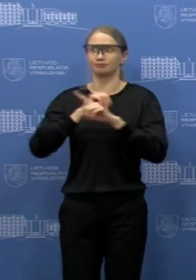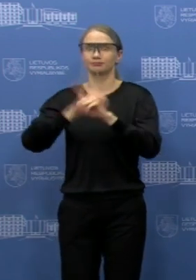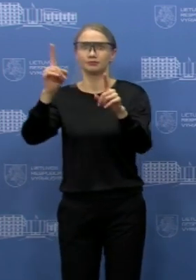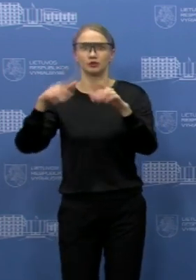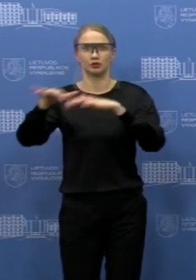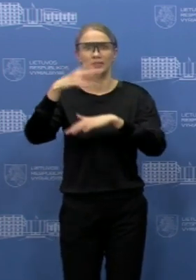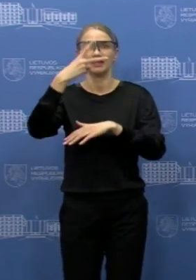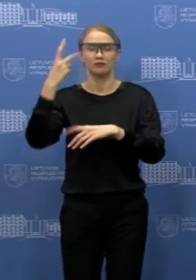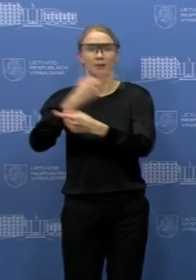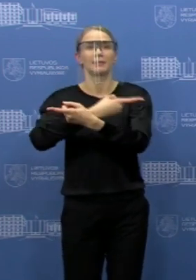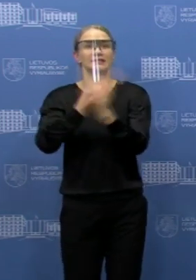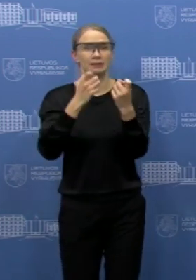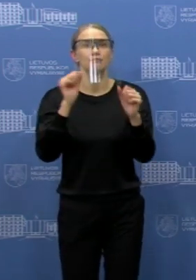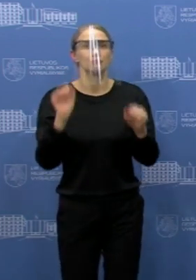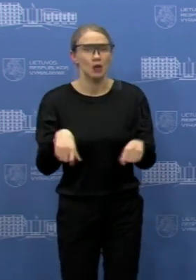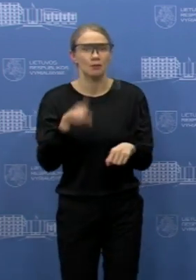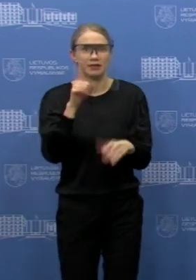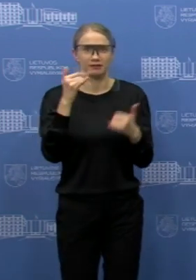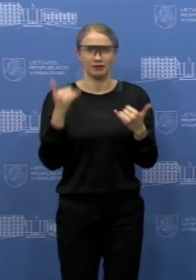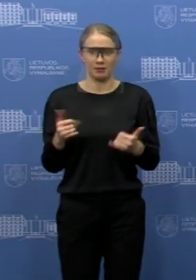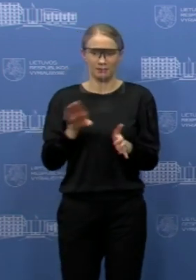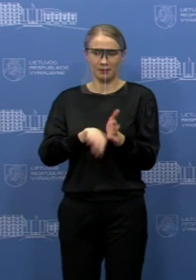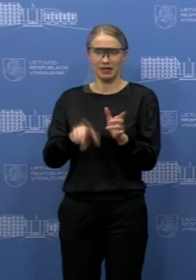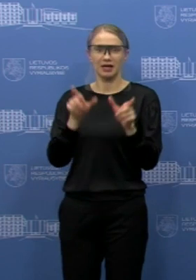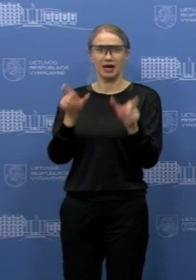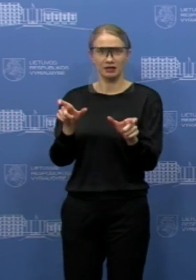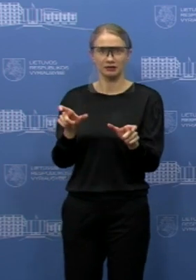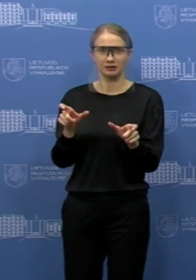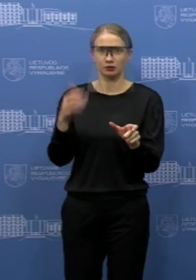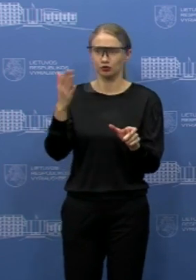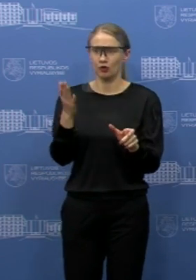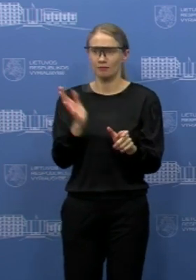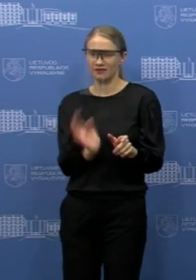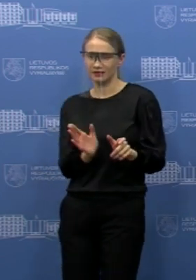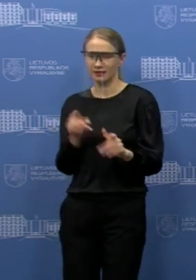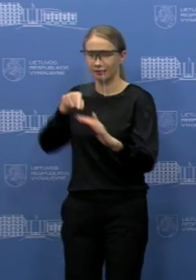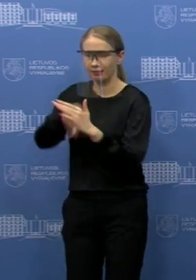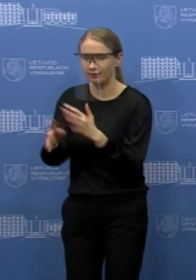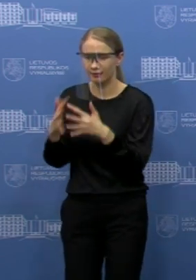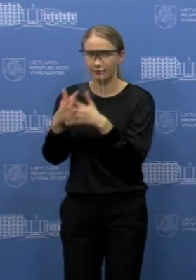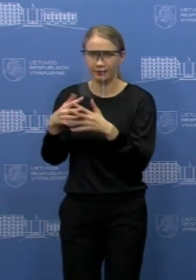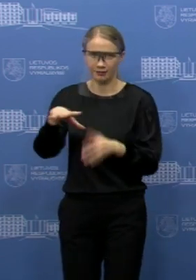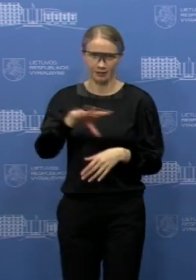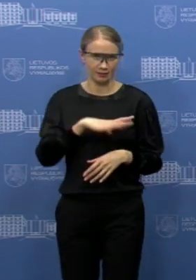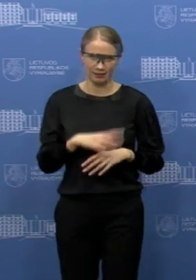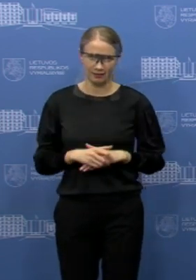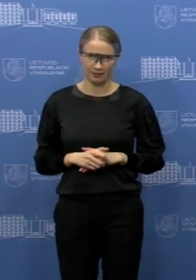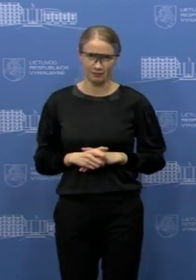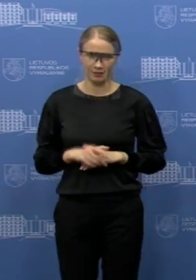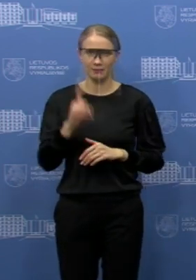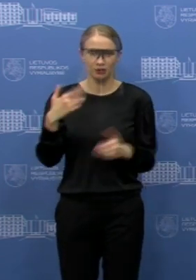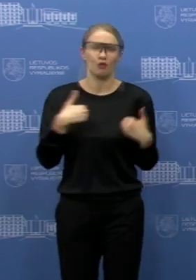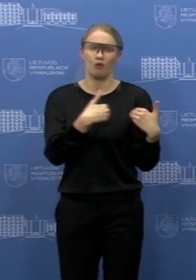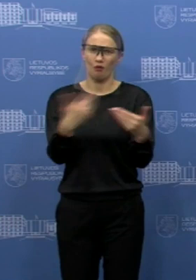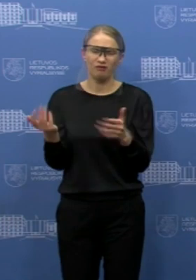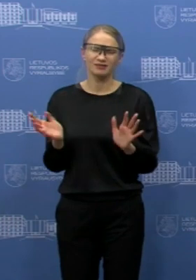šalyje, tokiu atveju, kaip mes dabar turim, mes negalim absoliučiai visiškai kištisi privačias ar dves,